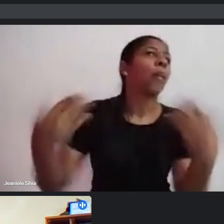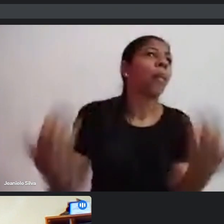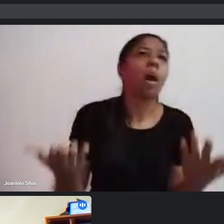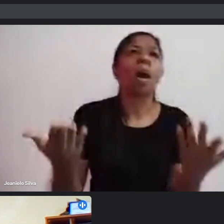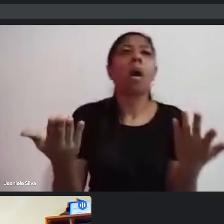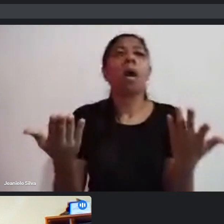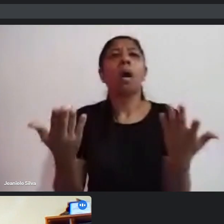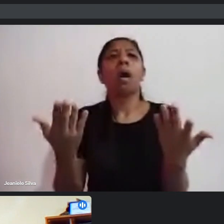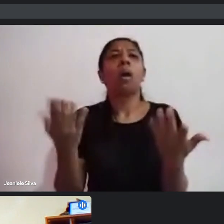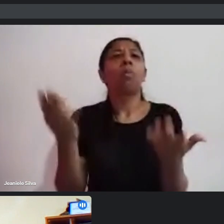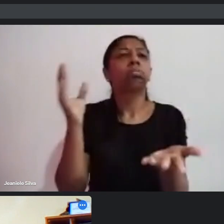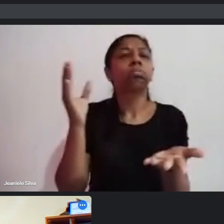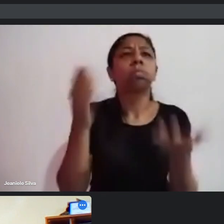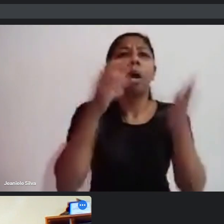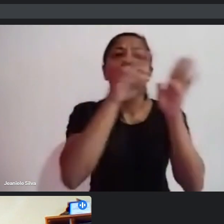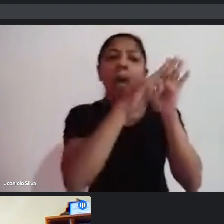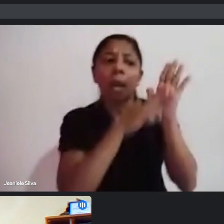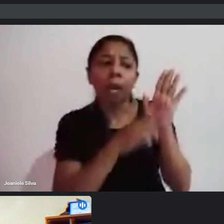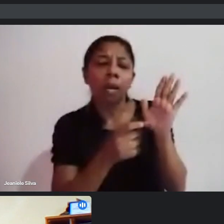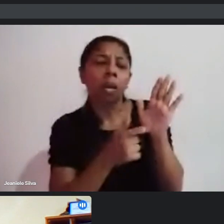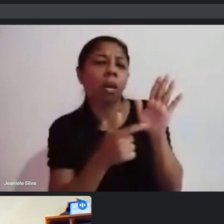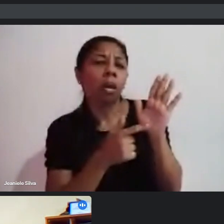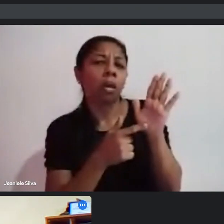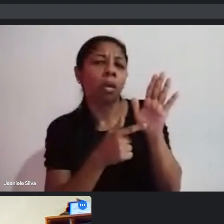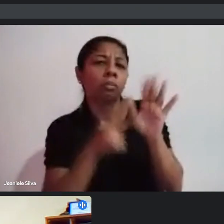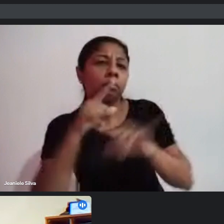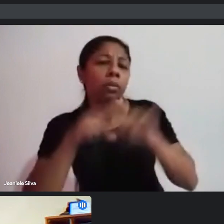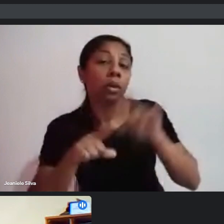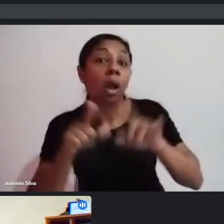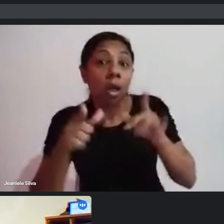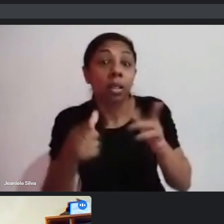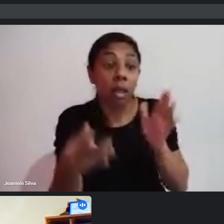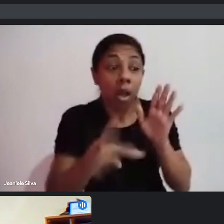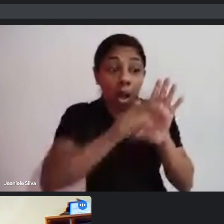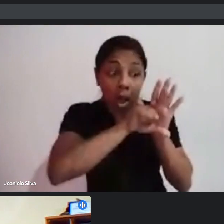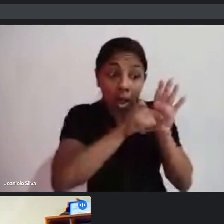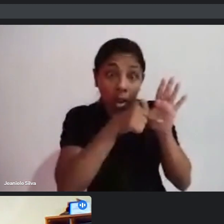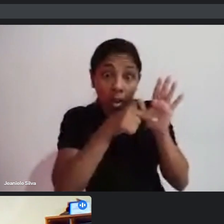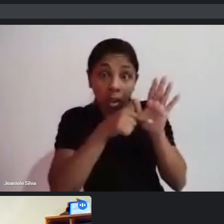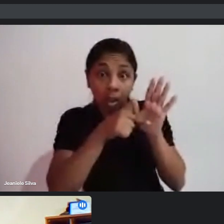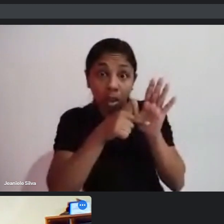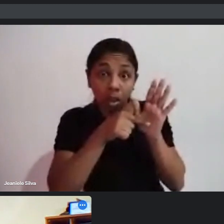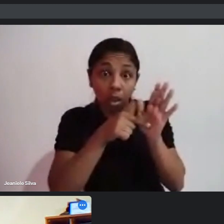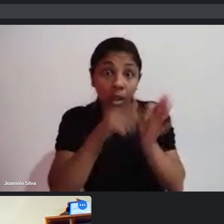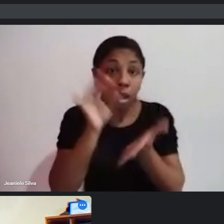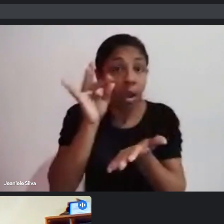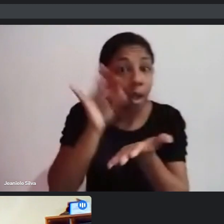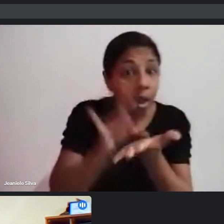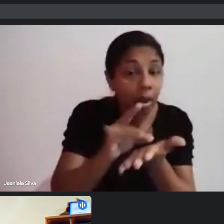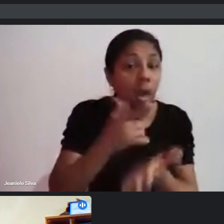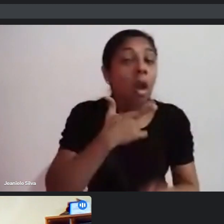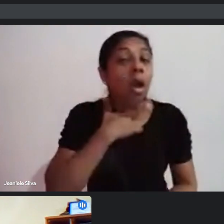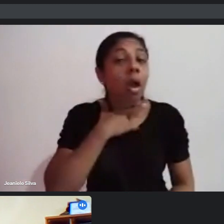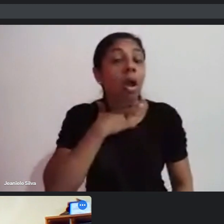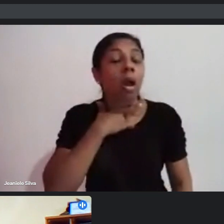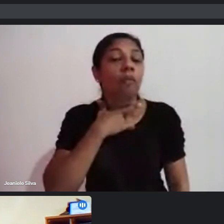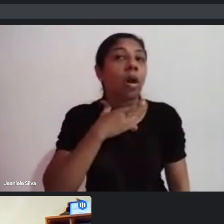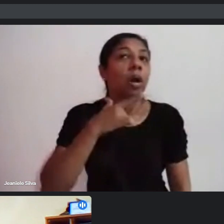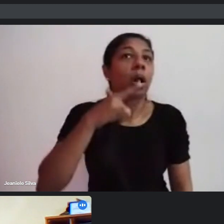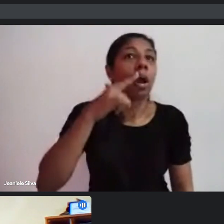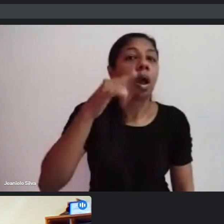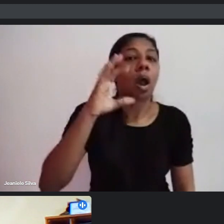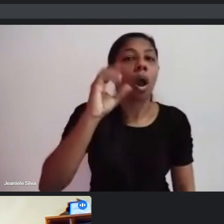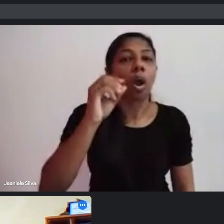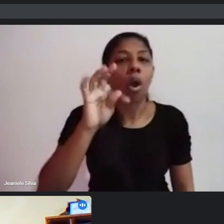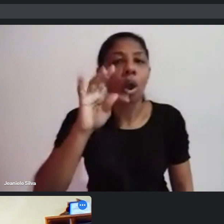de inclusão. Então, a gente está em diálogo, a lei não garante essa cota, por exemplo, não garante para